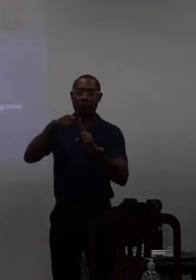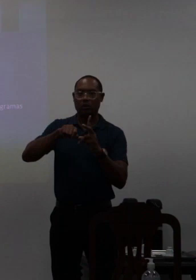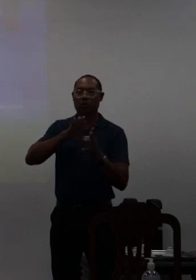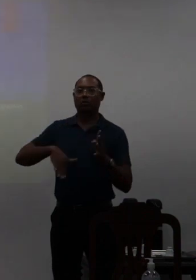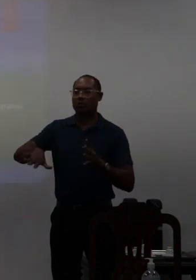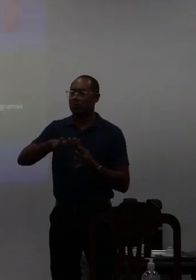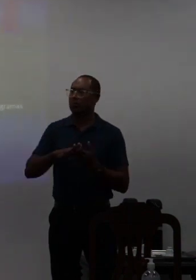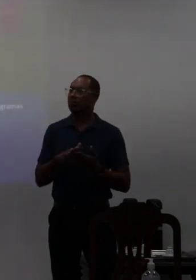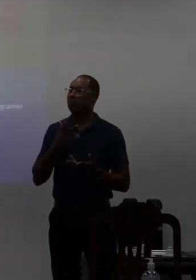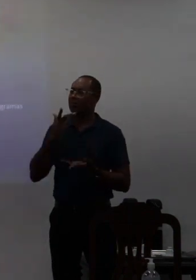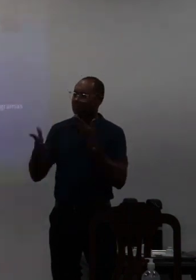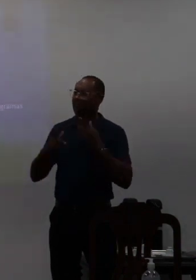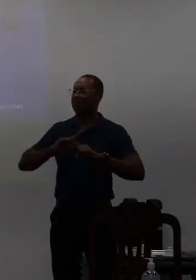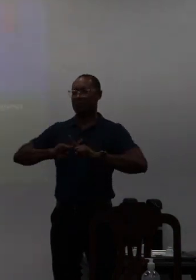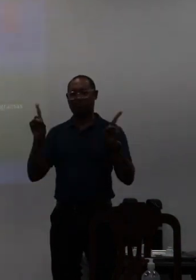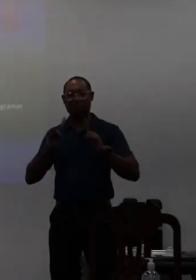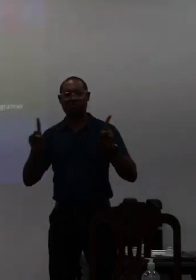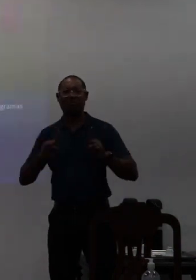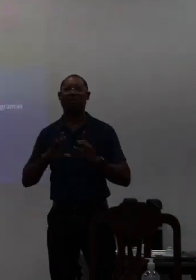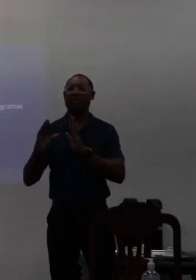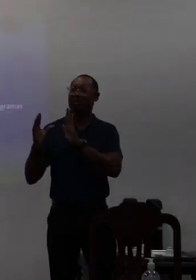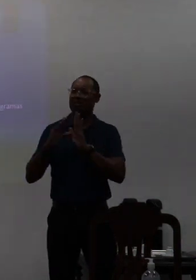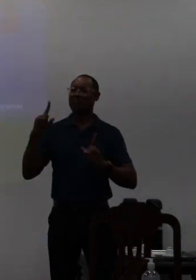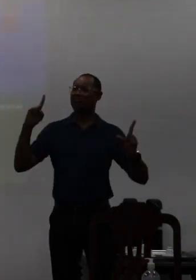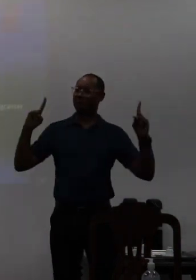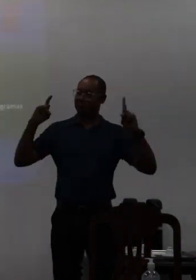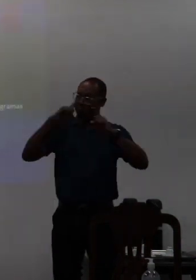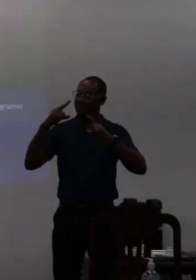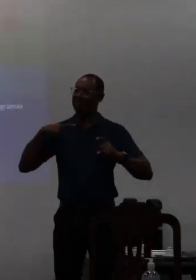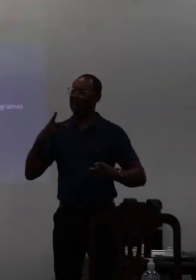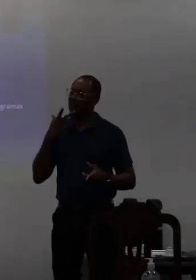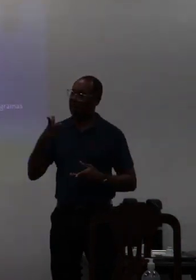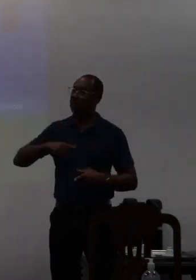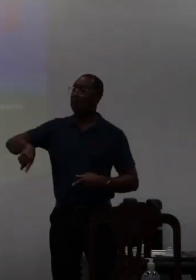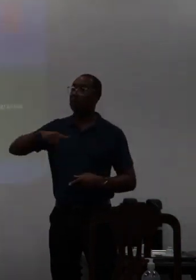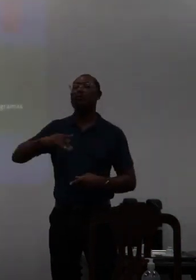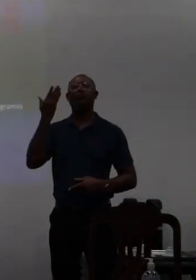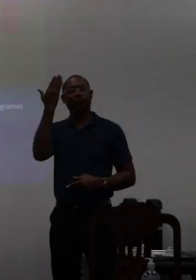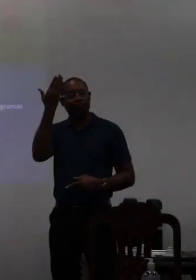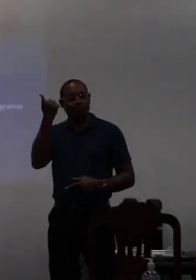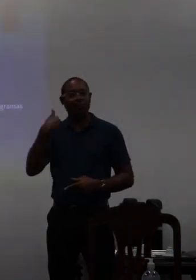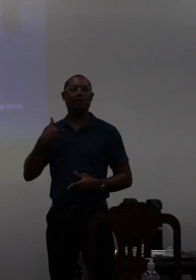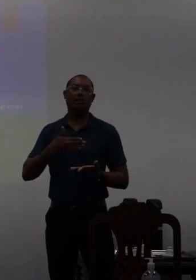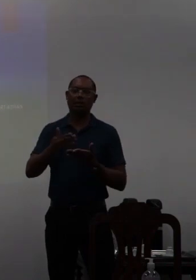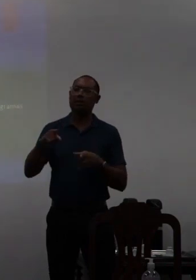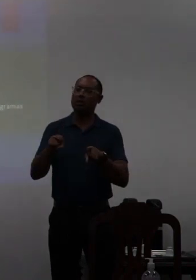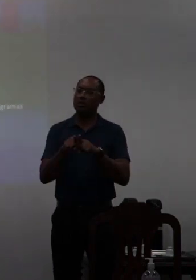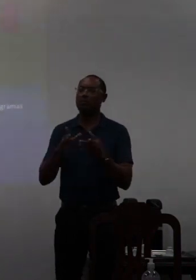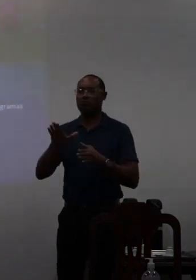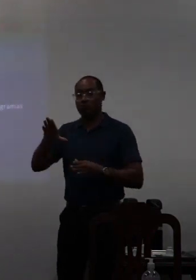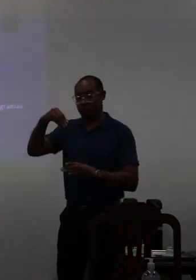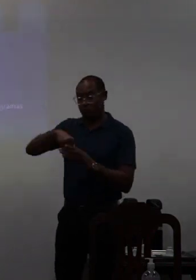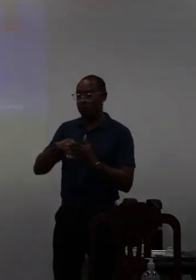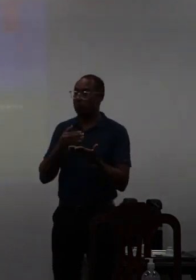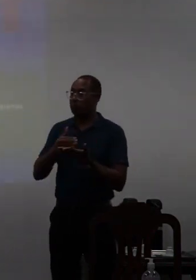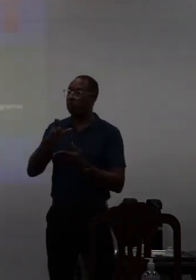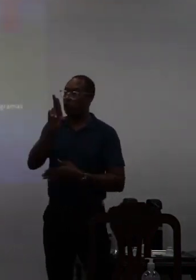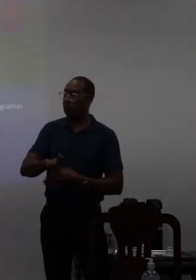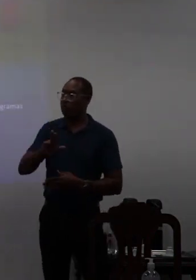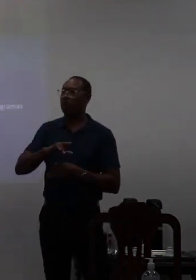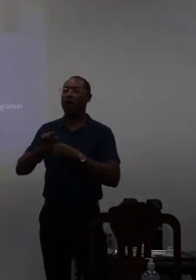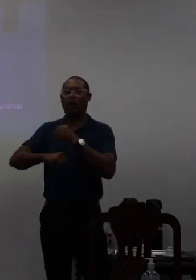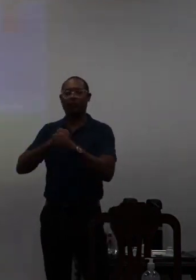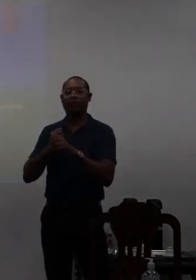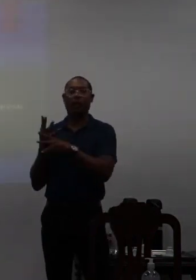muita reclamação com parte da comunidade no sentido de que era difícil e a gente tem consciência disso a gente vive dentro da universidade quase 15 anos